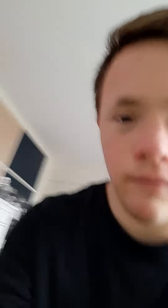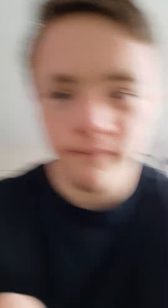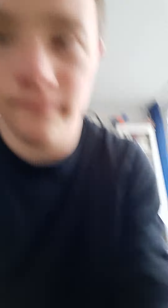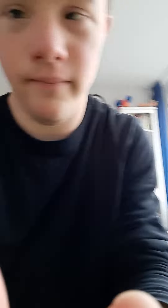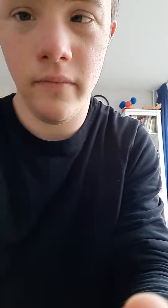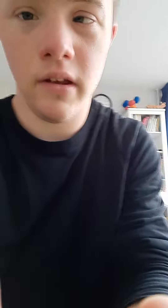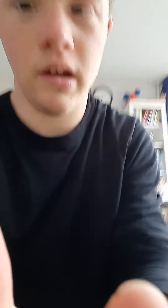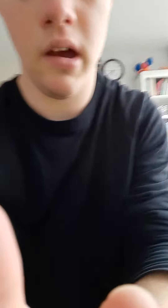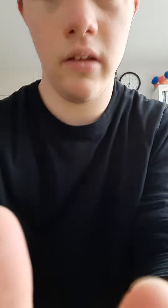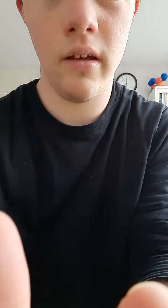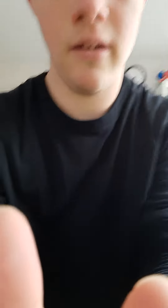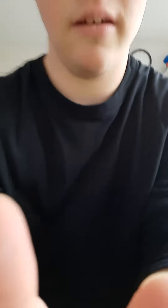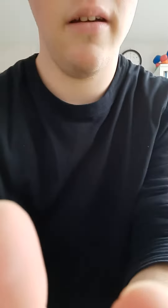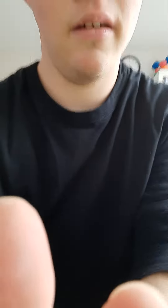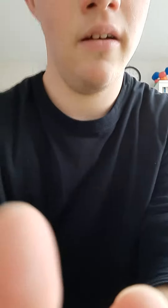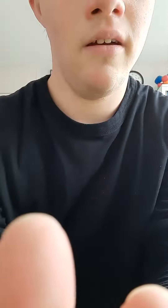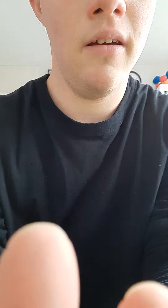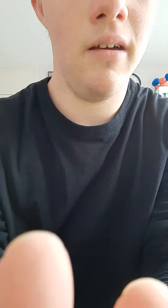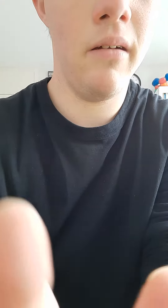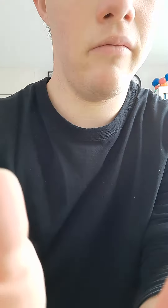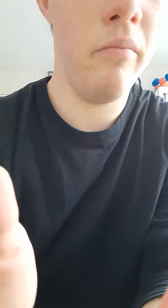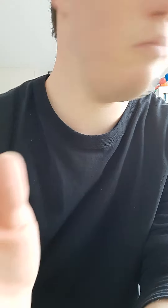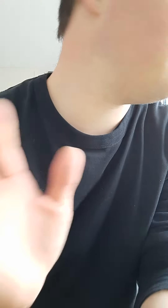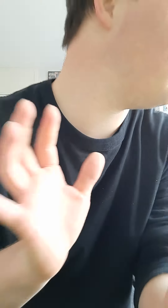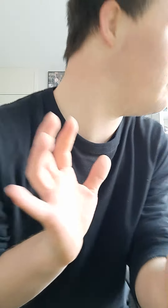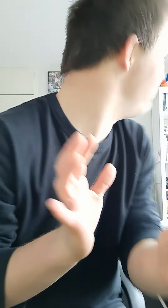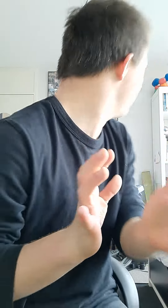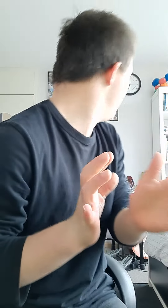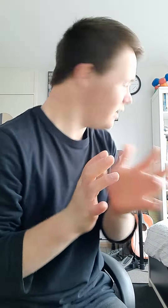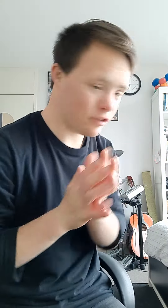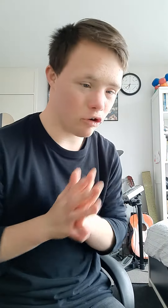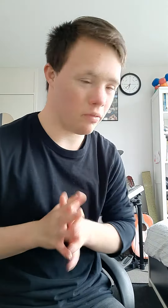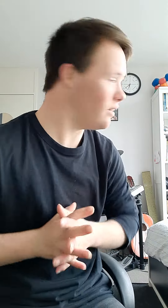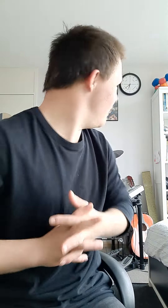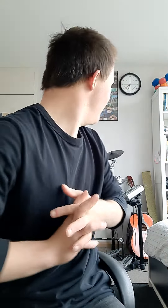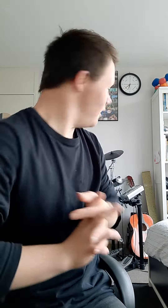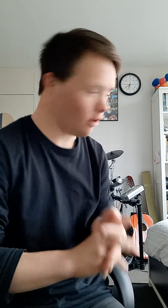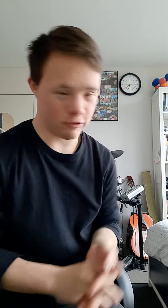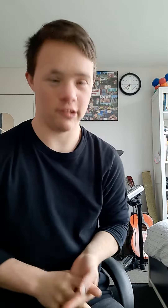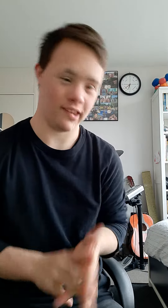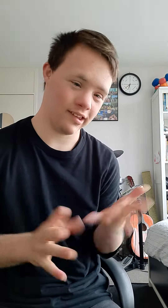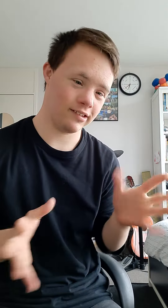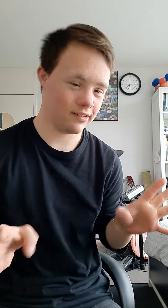en het is ook bijna half zes.